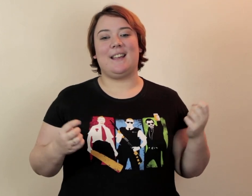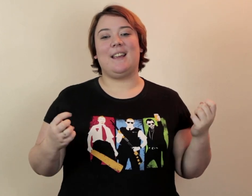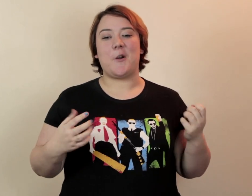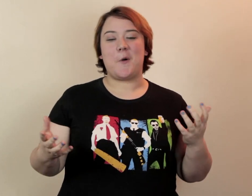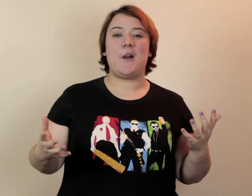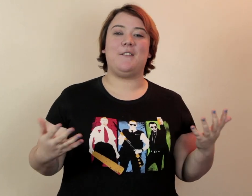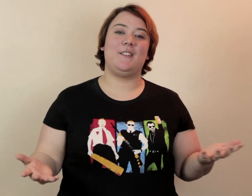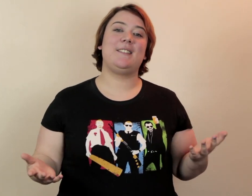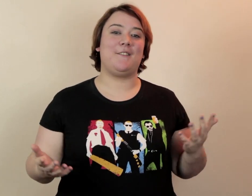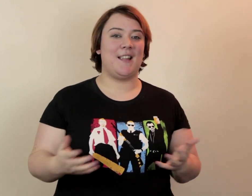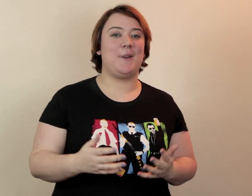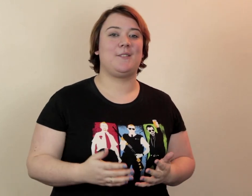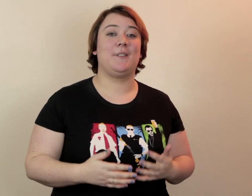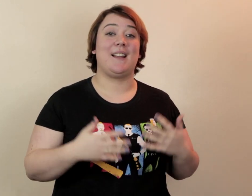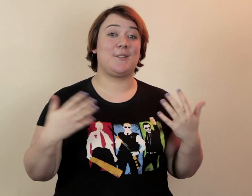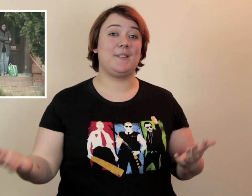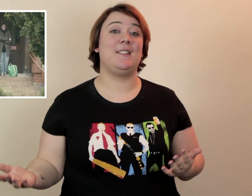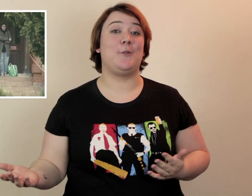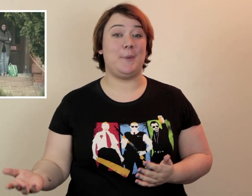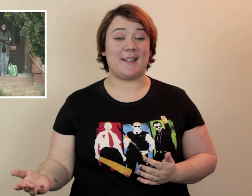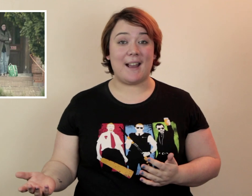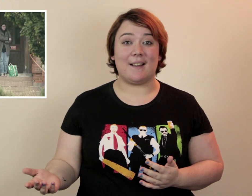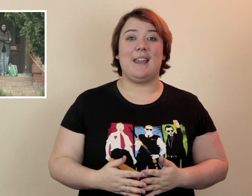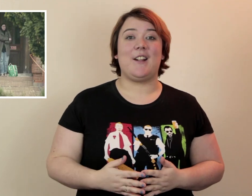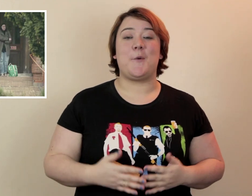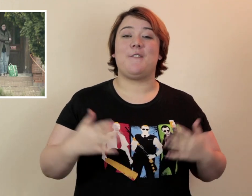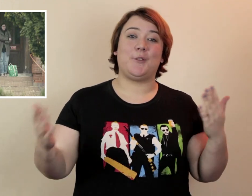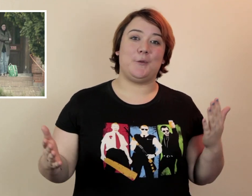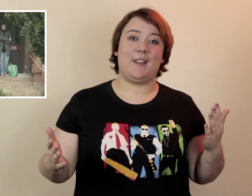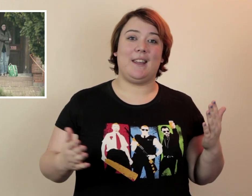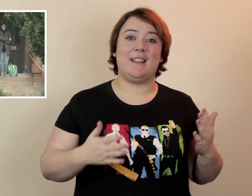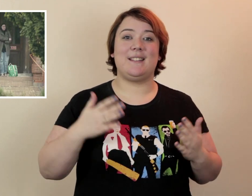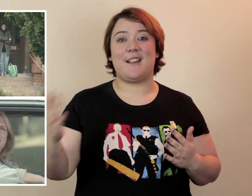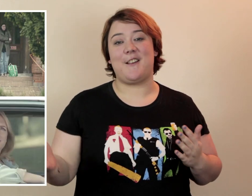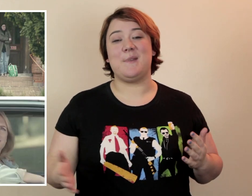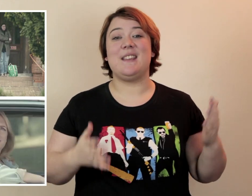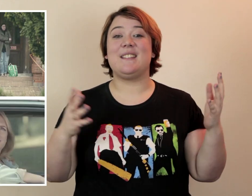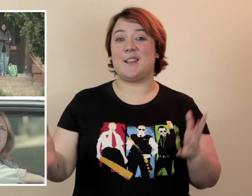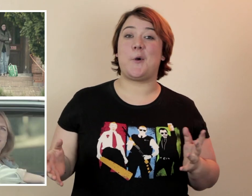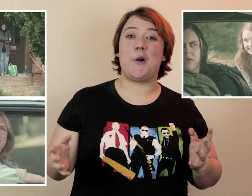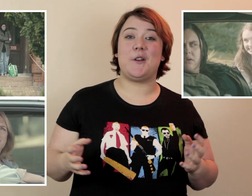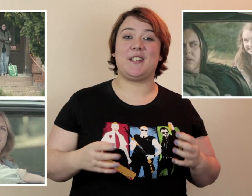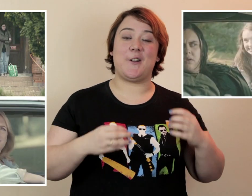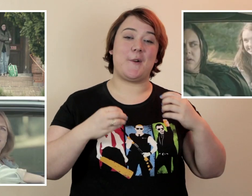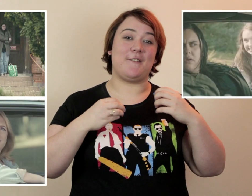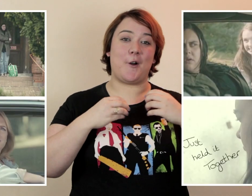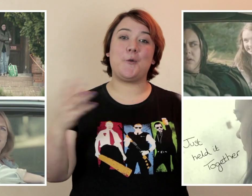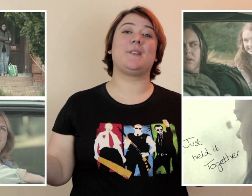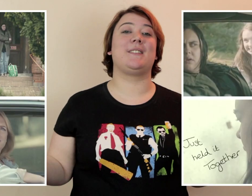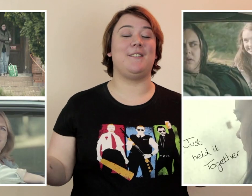'est comment elle vit sa vie d'adolescente à la sortie de l'hôpital Et comment elle va retrouver sa famille, ses proches Et comment elle va reconstruire sa